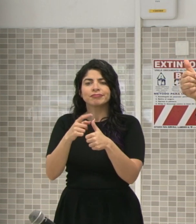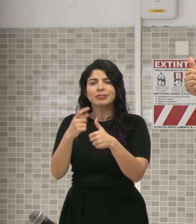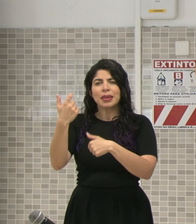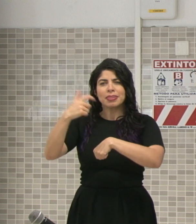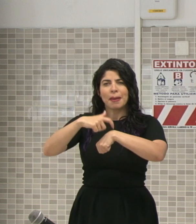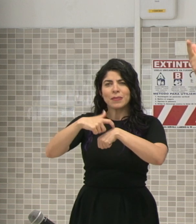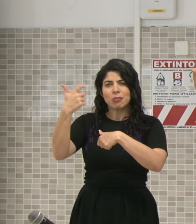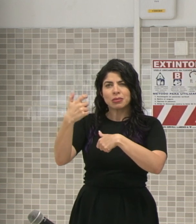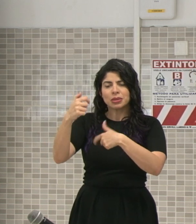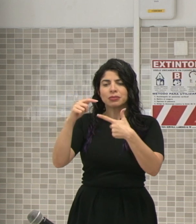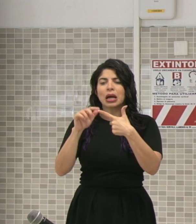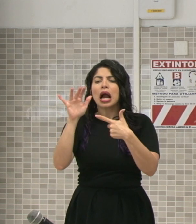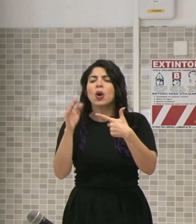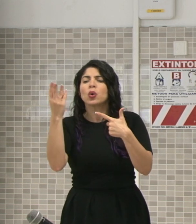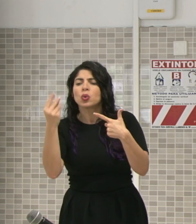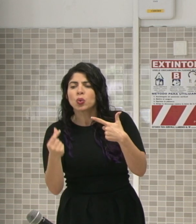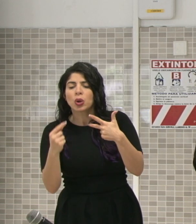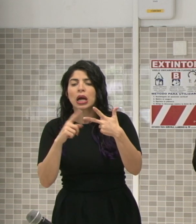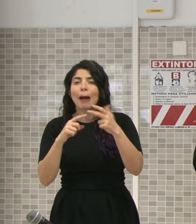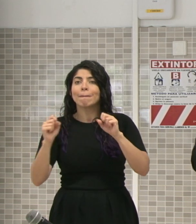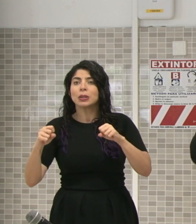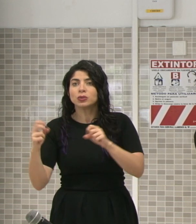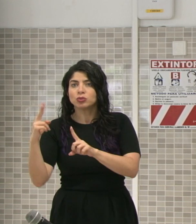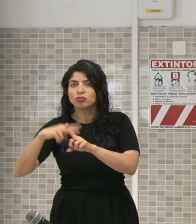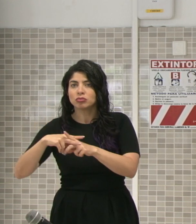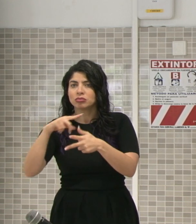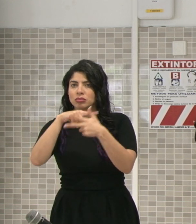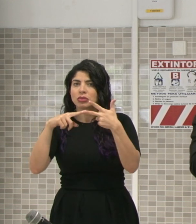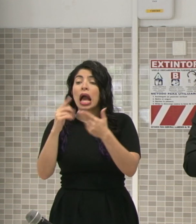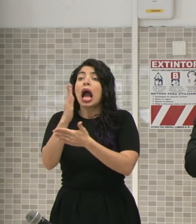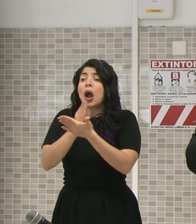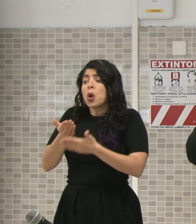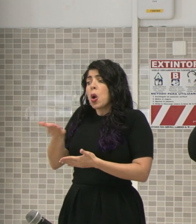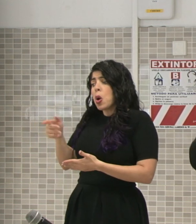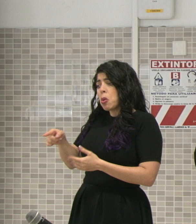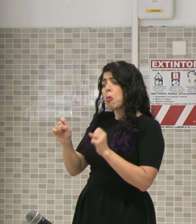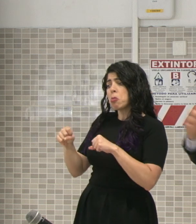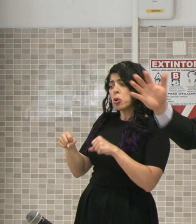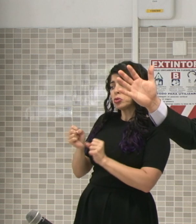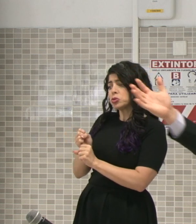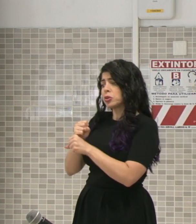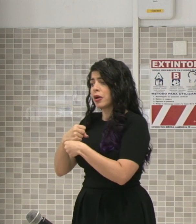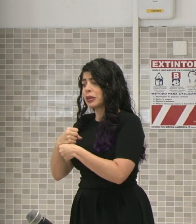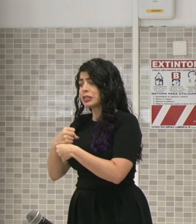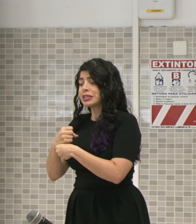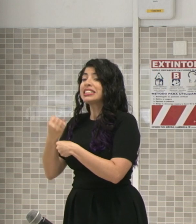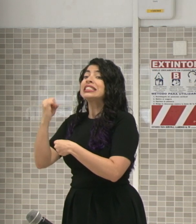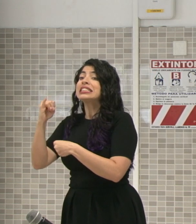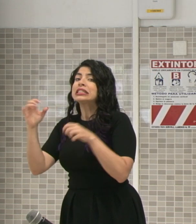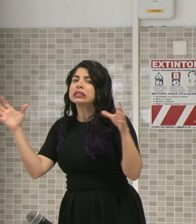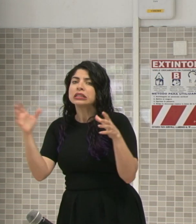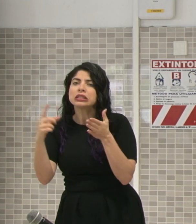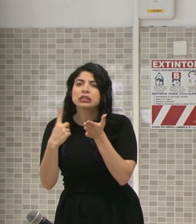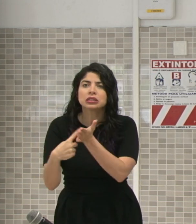Cronómetro, calculadora, viabilidad. Hay cosas que se pueden hacer viables si las conversamos.